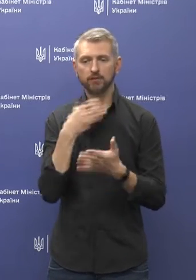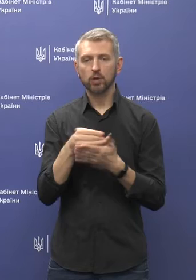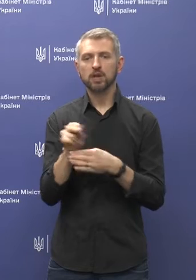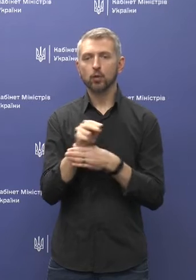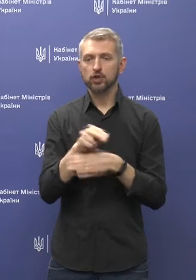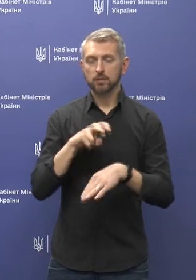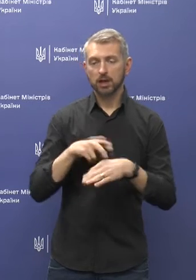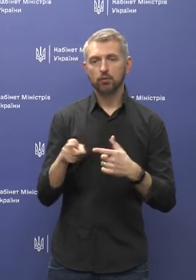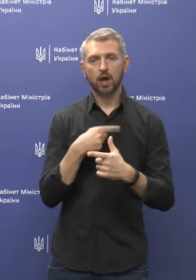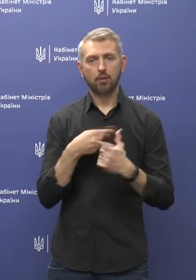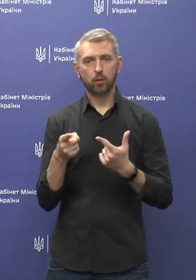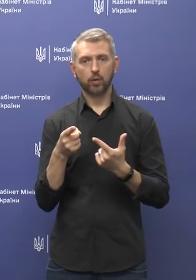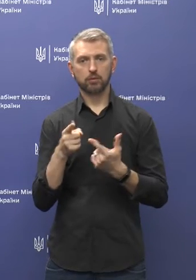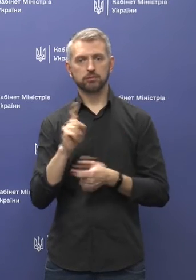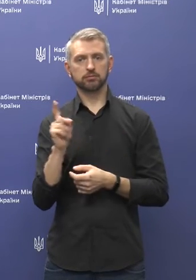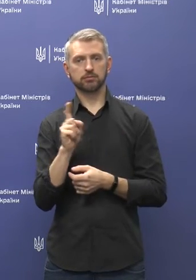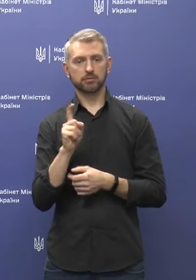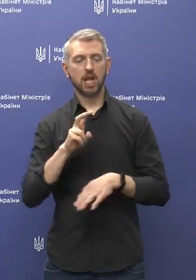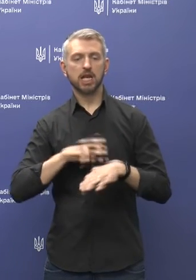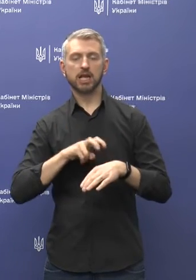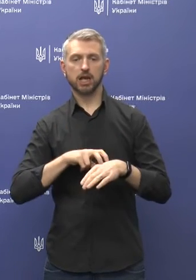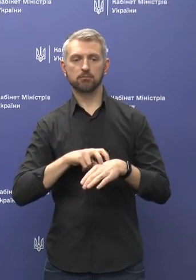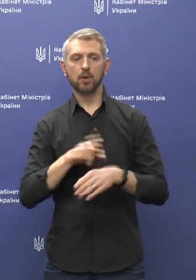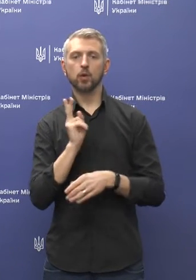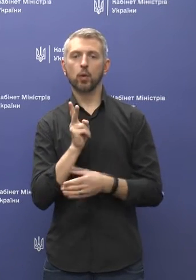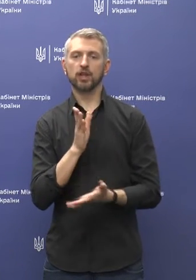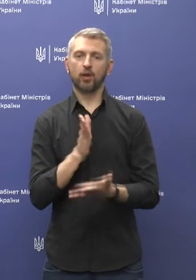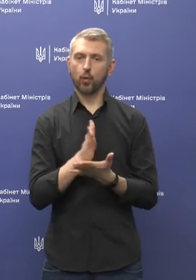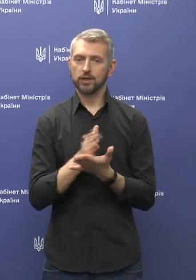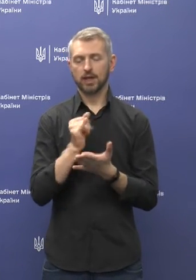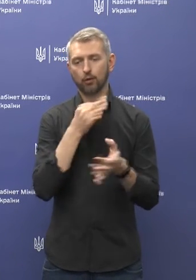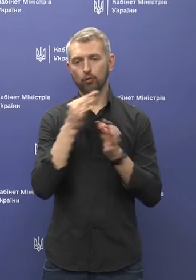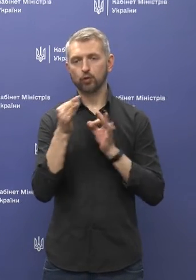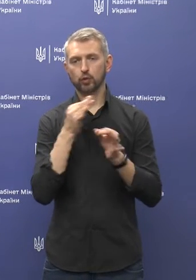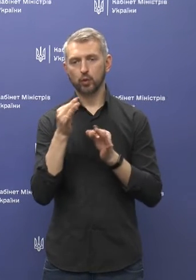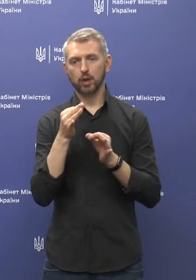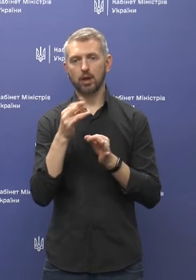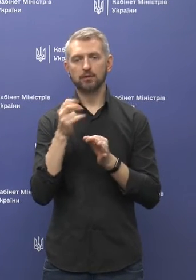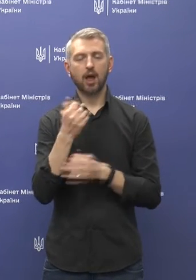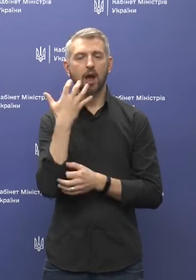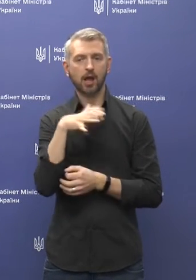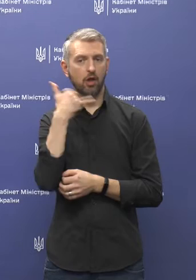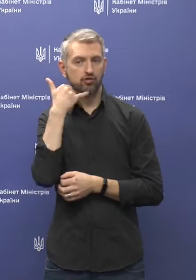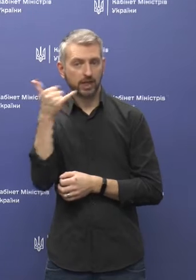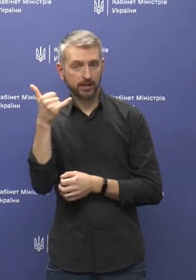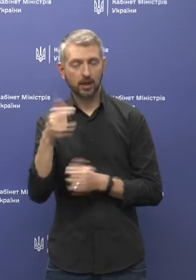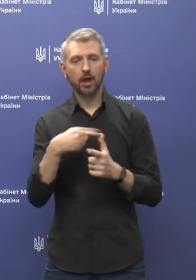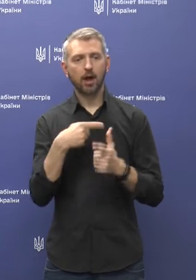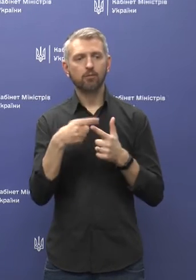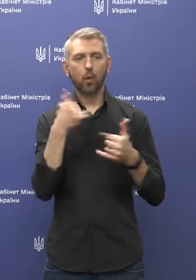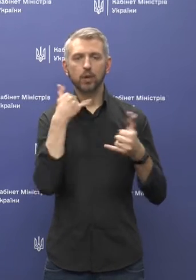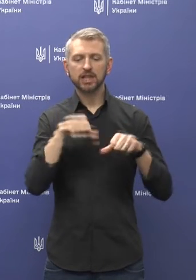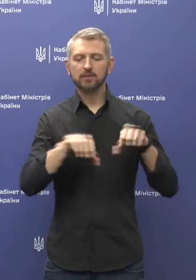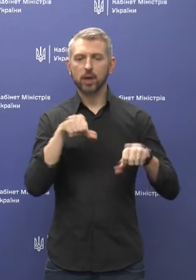лікарем або з лікарем, який знаходиться і консультує на гарячій лінії або диспетчером